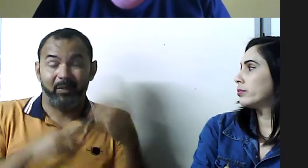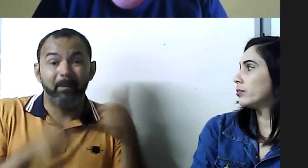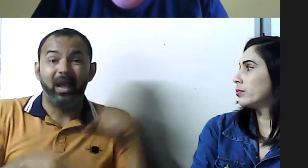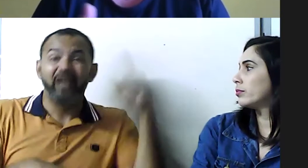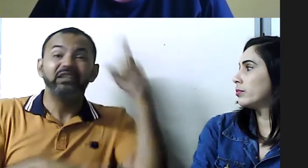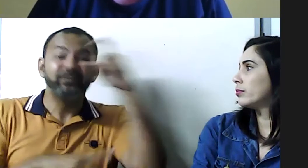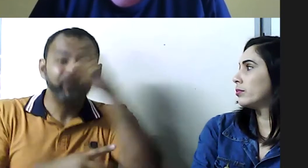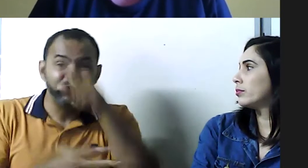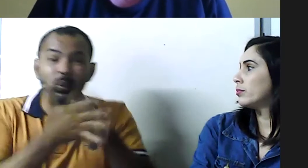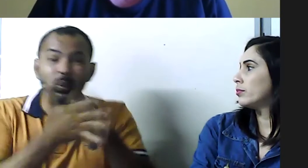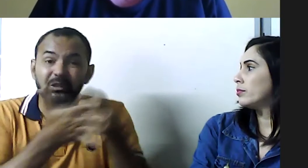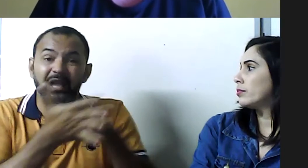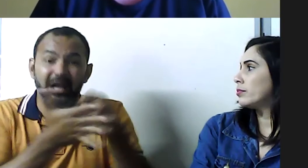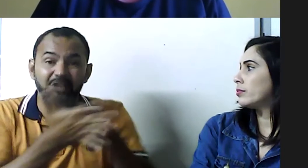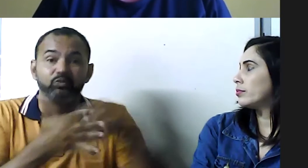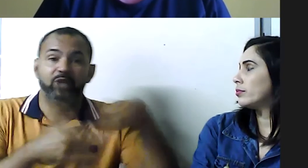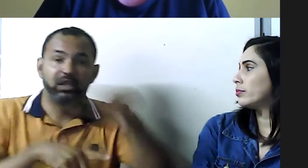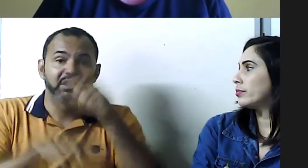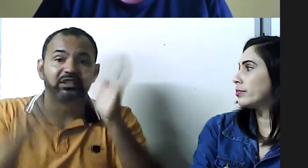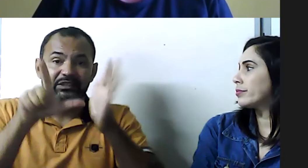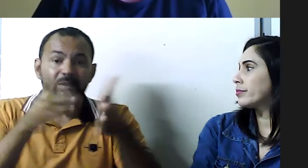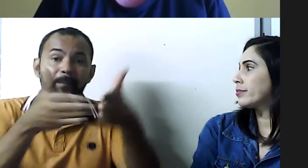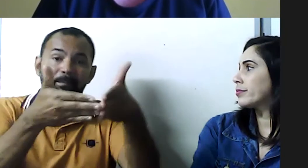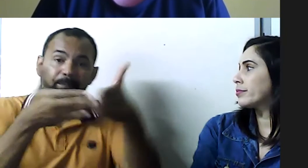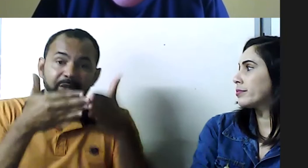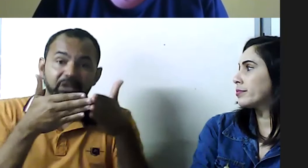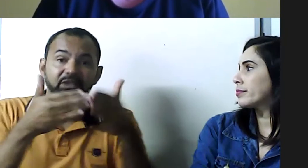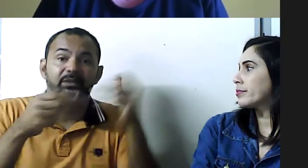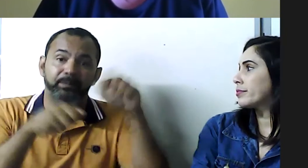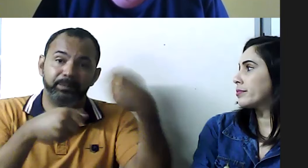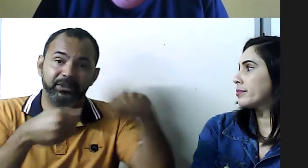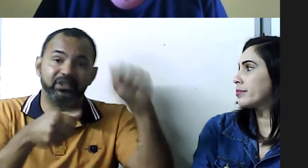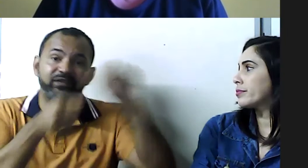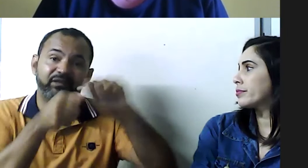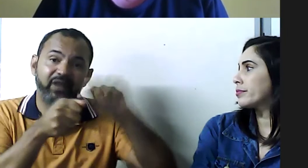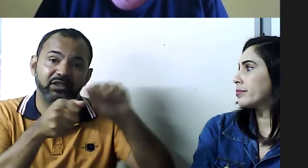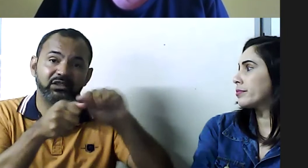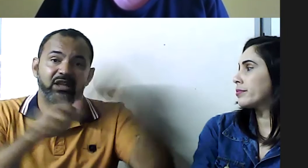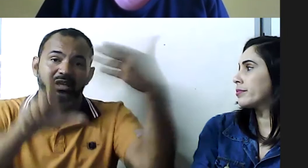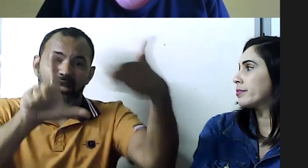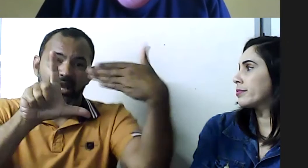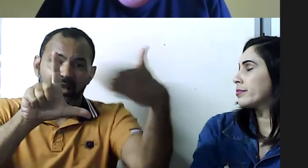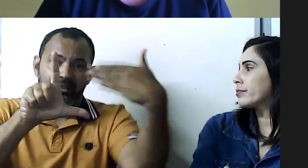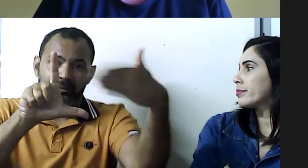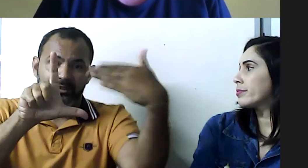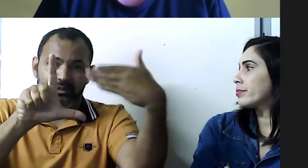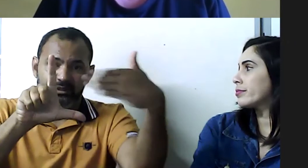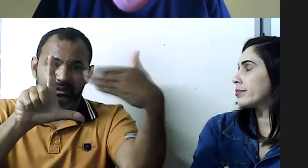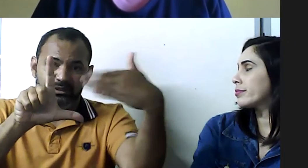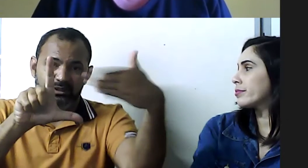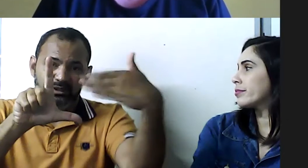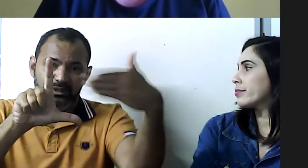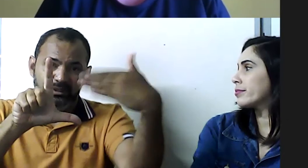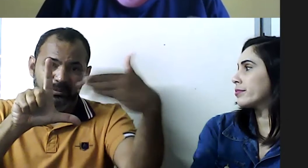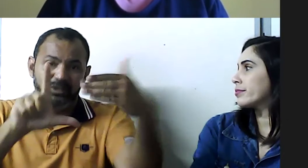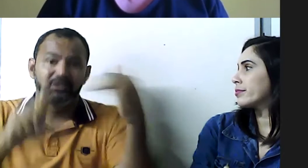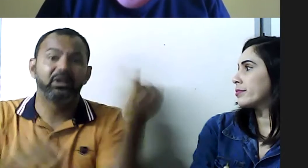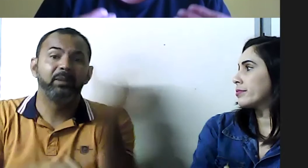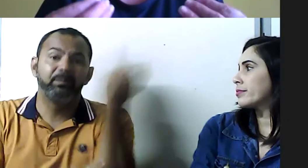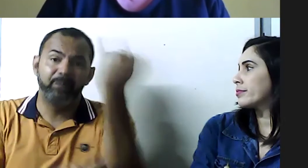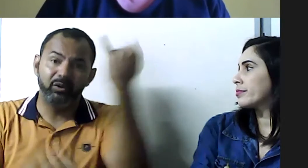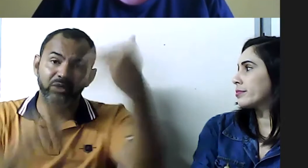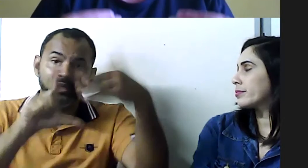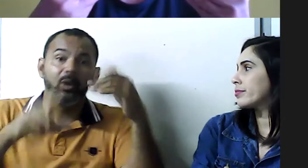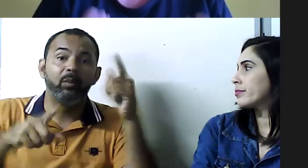fazia a prova em português, e o surdo sofria muito conquistar uma vaga na universidade, e é muito importante que